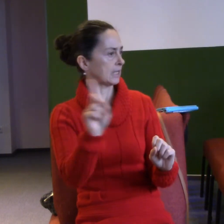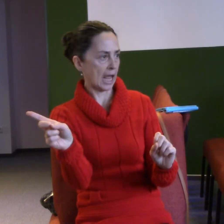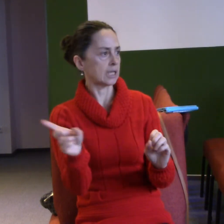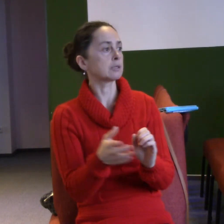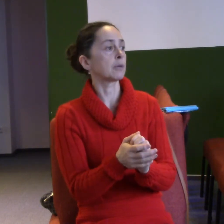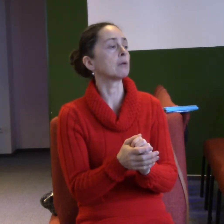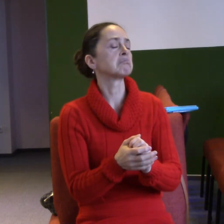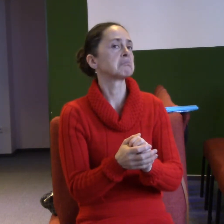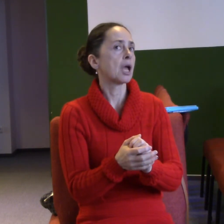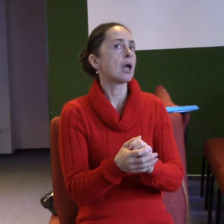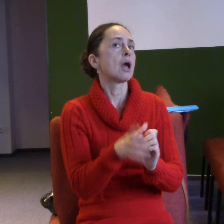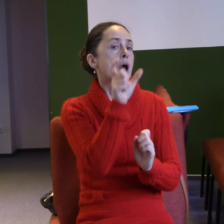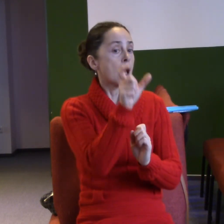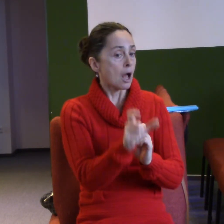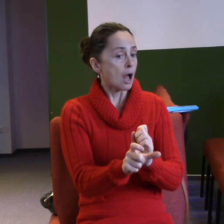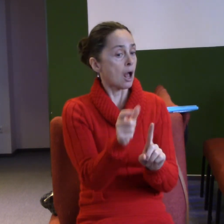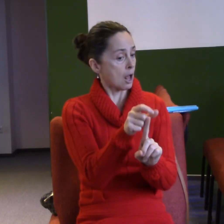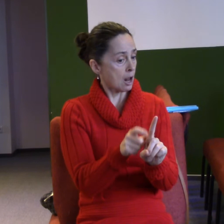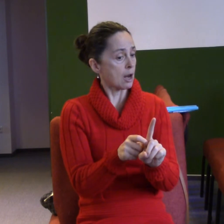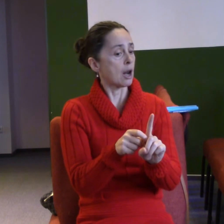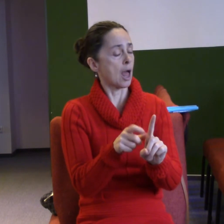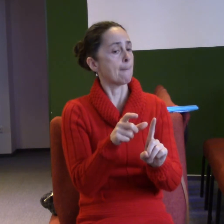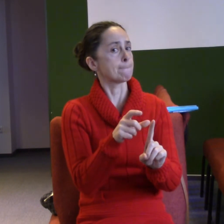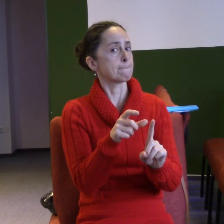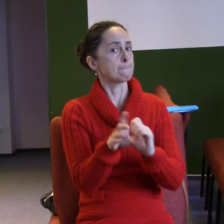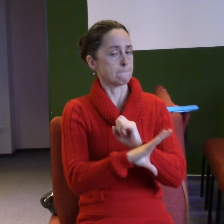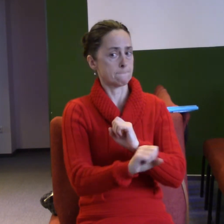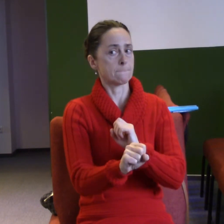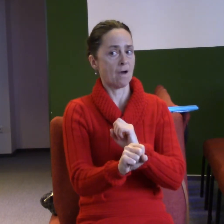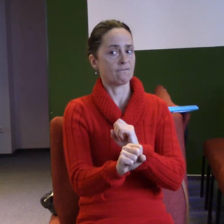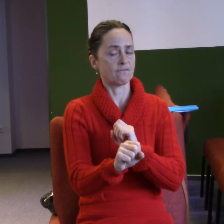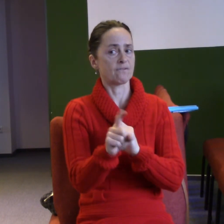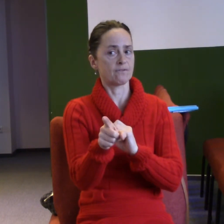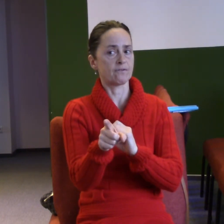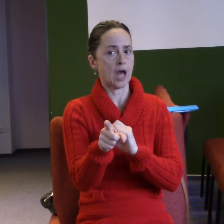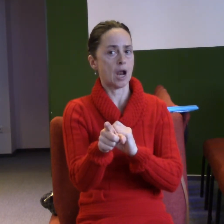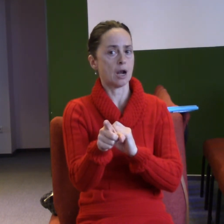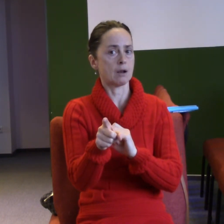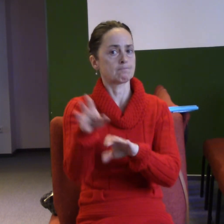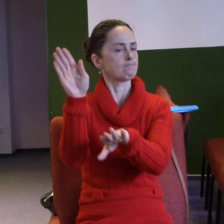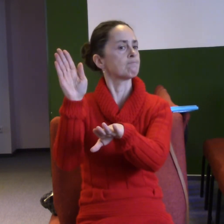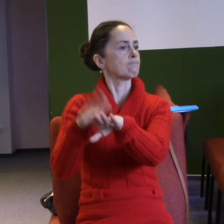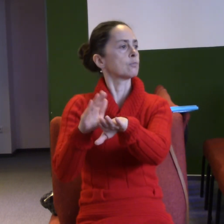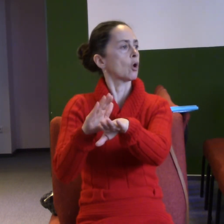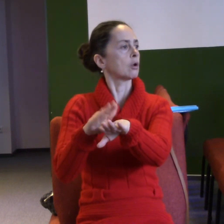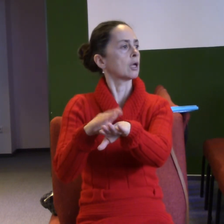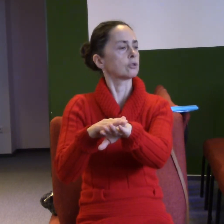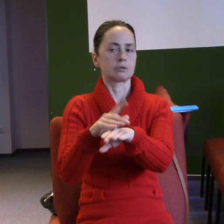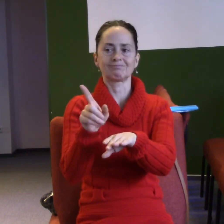toho nějak tak jako vstoupil a řekl hrozně silné prohlášení, které je takovým jakoby mečem, který to rozseklo. A on říká, vždyť